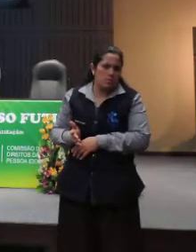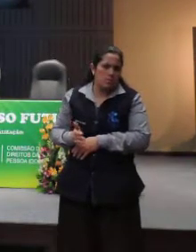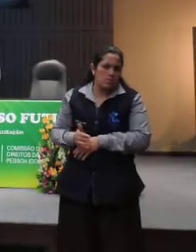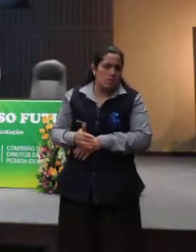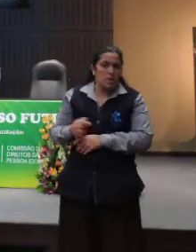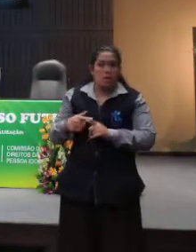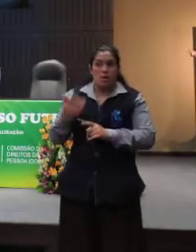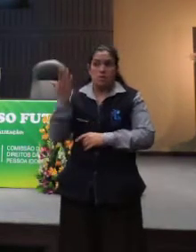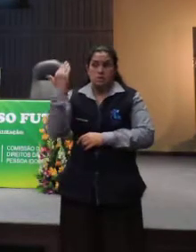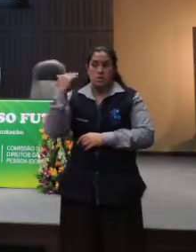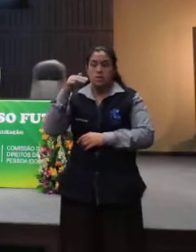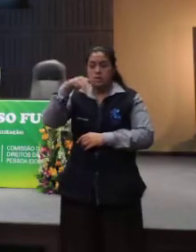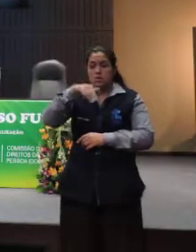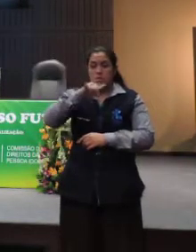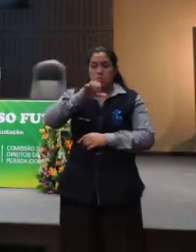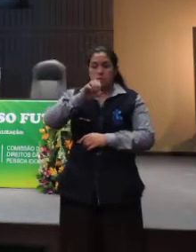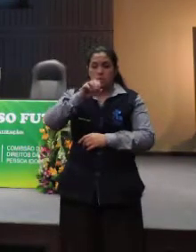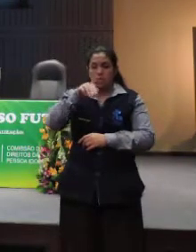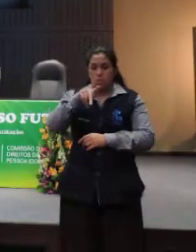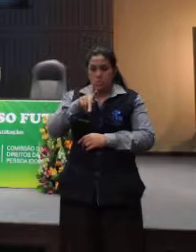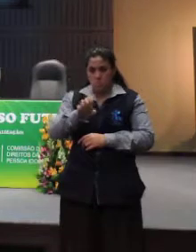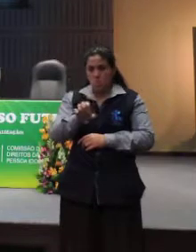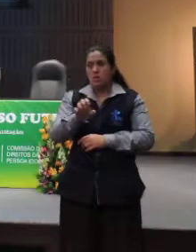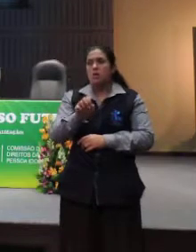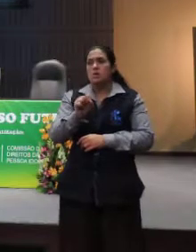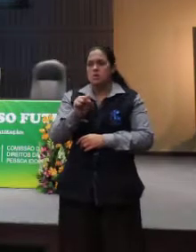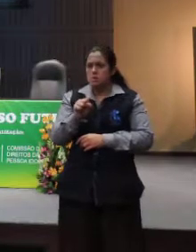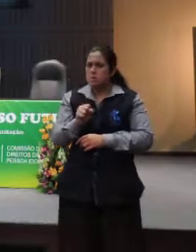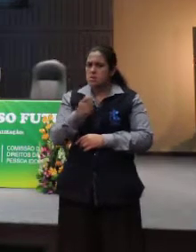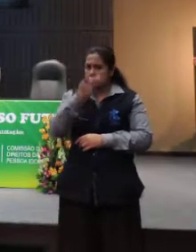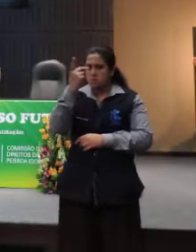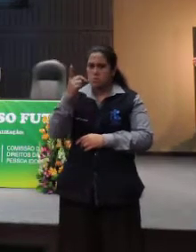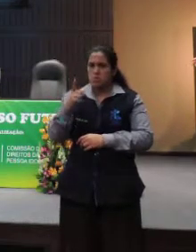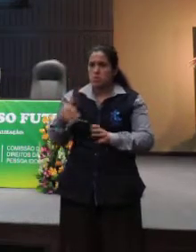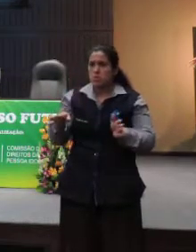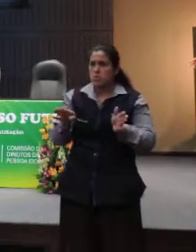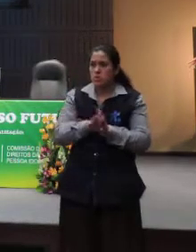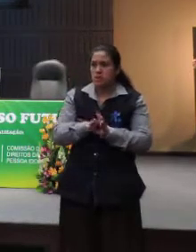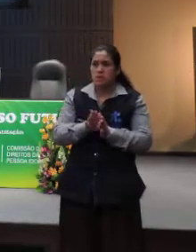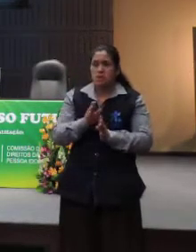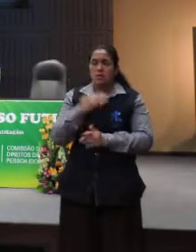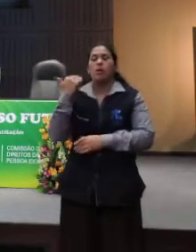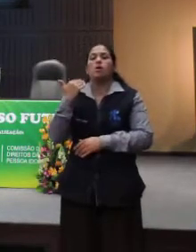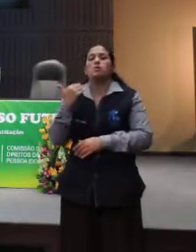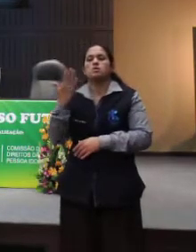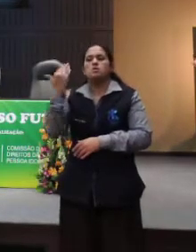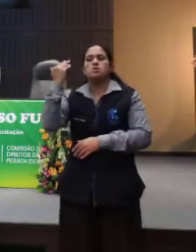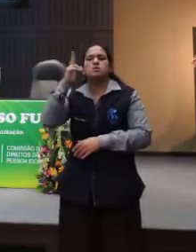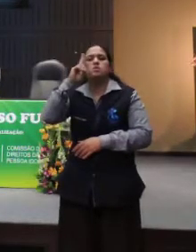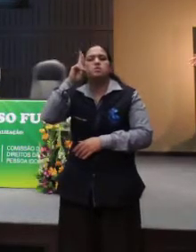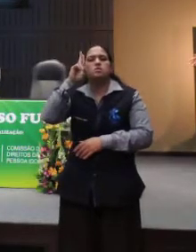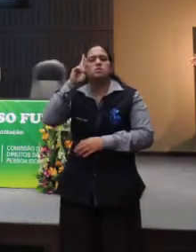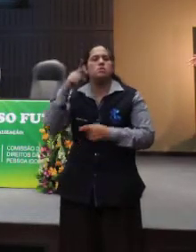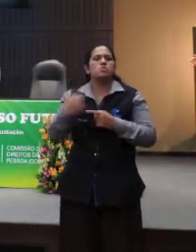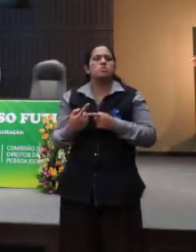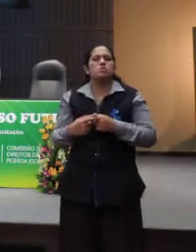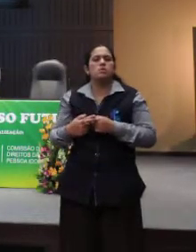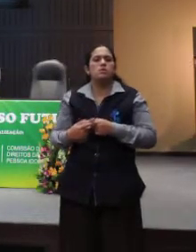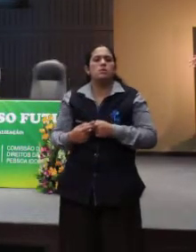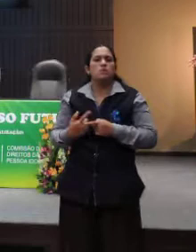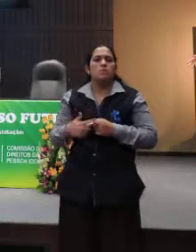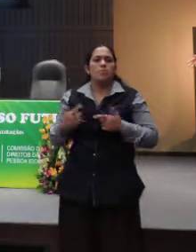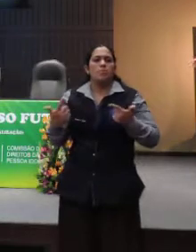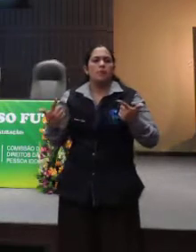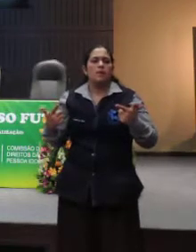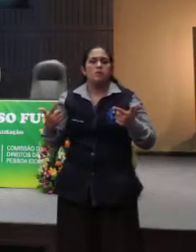Mas, em épocas longínquas da humanidade, pessoas míopes chegavam a ser executadas, porque não tinham uma aptidão